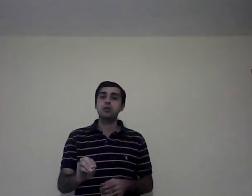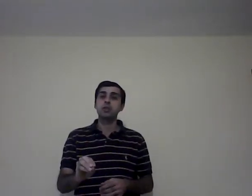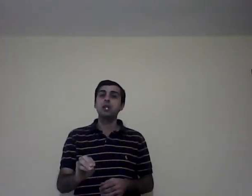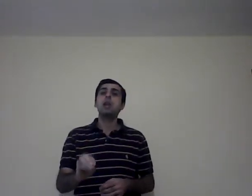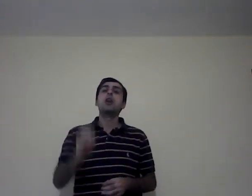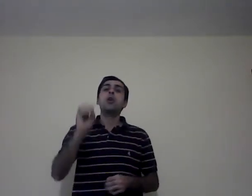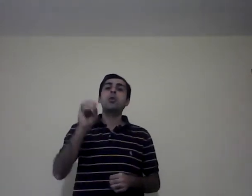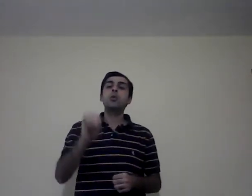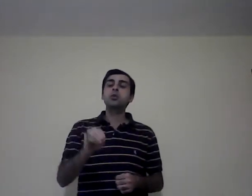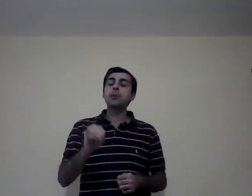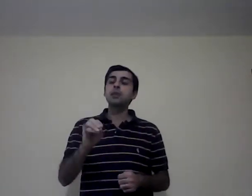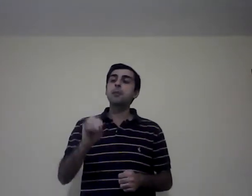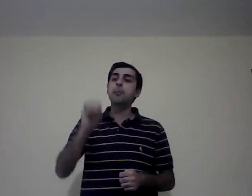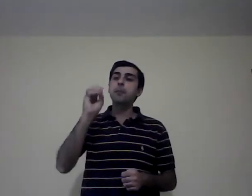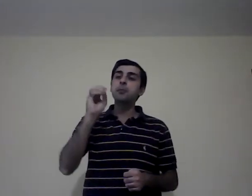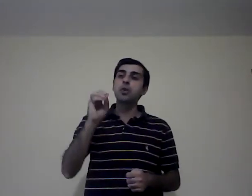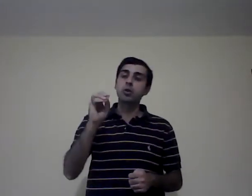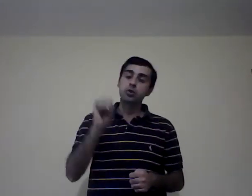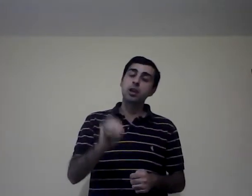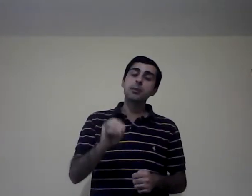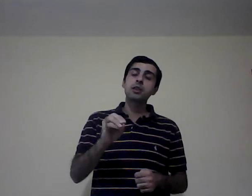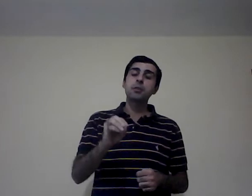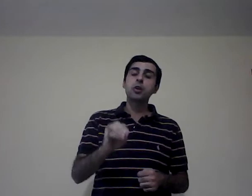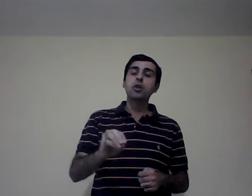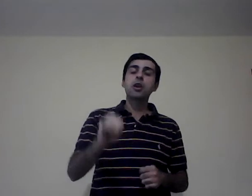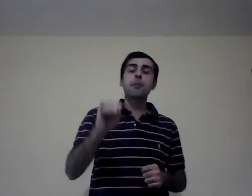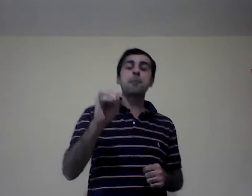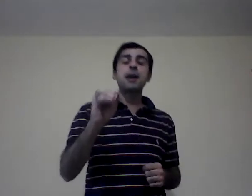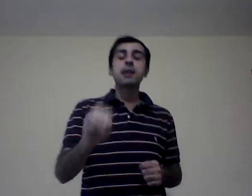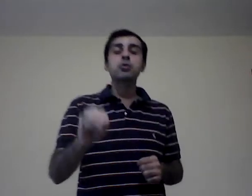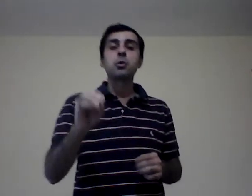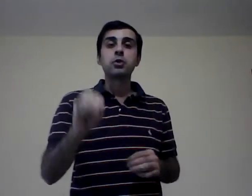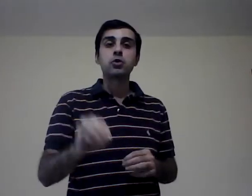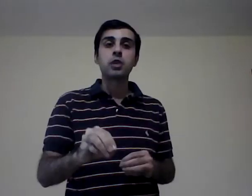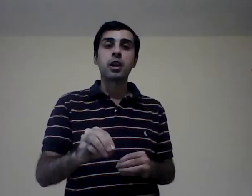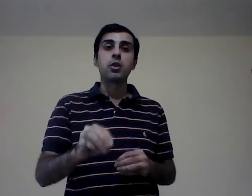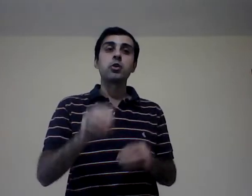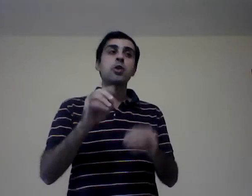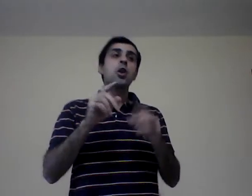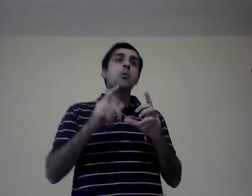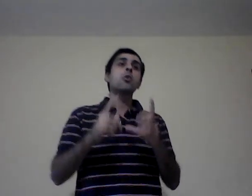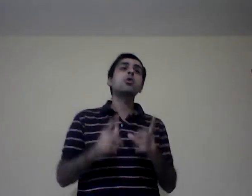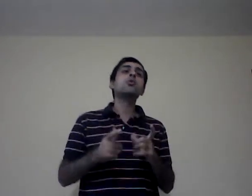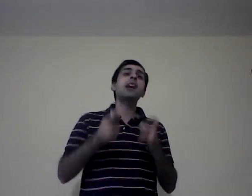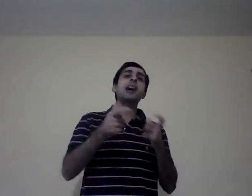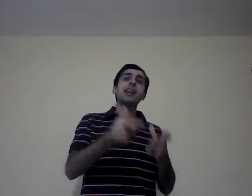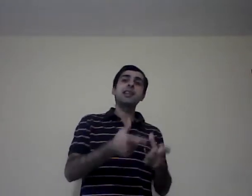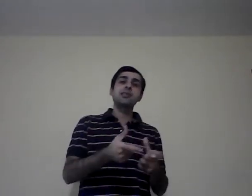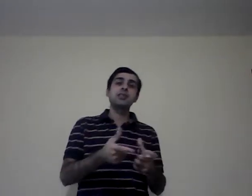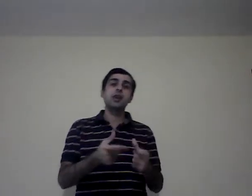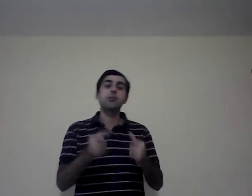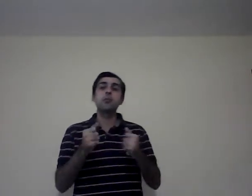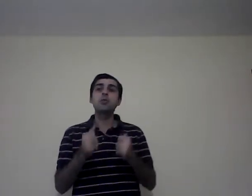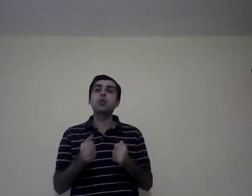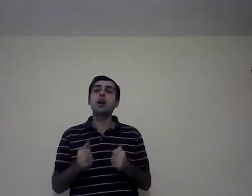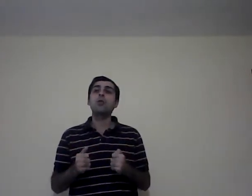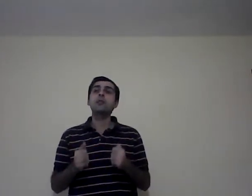¿Sí? Justamente, o solamente, perdón, para sus asociados. Busca una ganancia, busca una